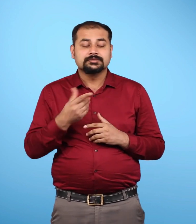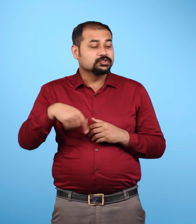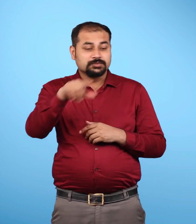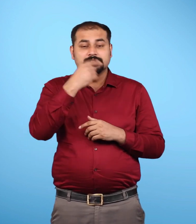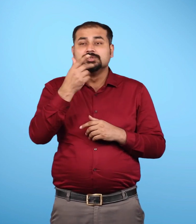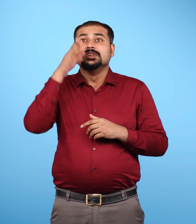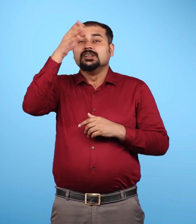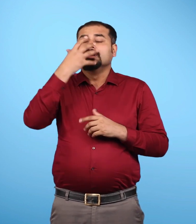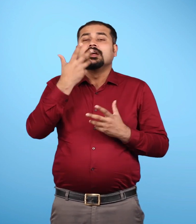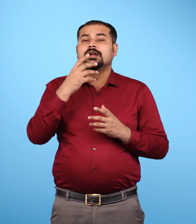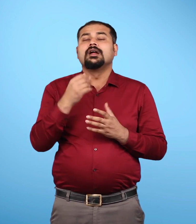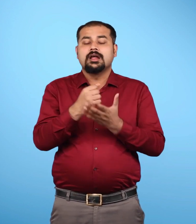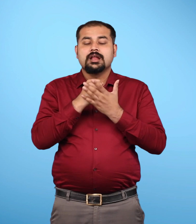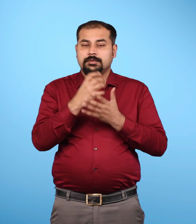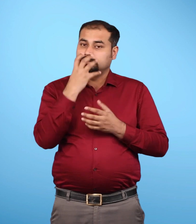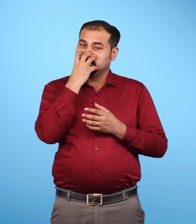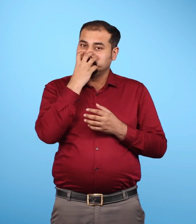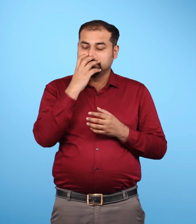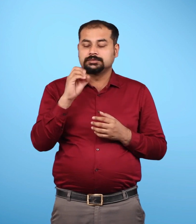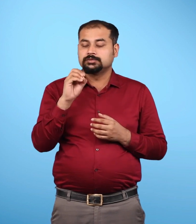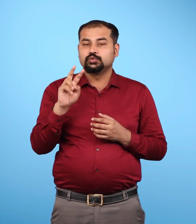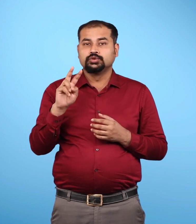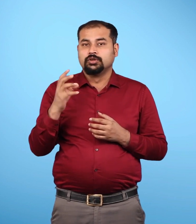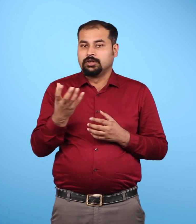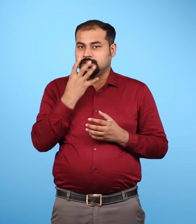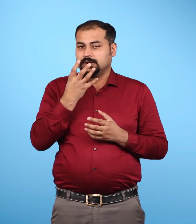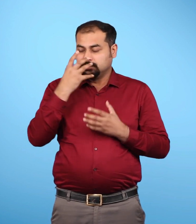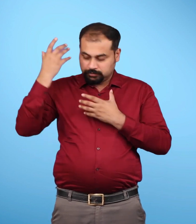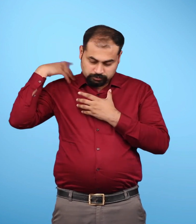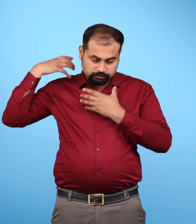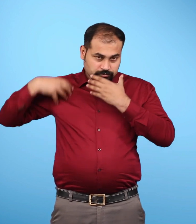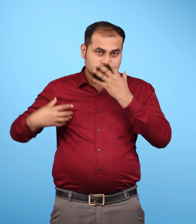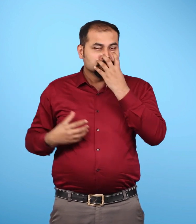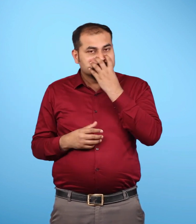उचाई पर सांस लेने के लिए उन्हें अपने साथ ऑक्सिजन सिलेंडर लेकर जाना पड़ता है